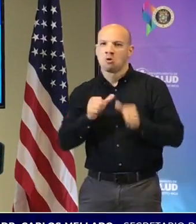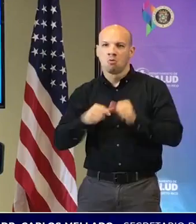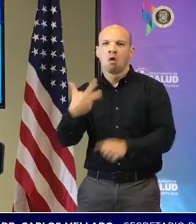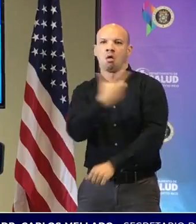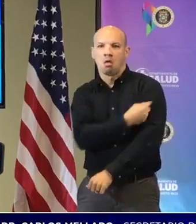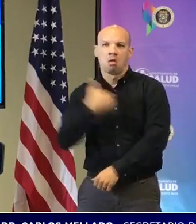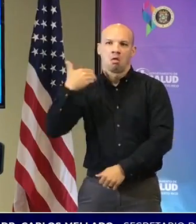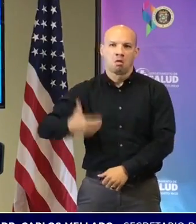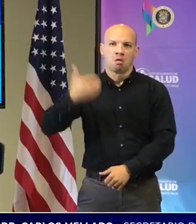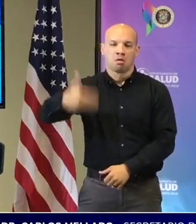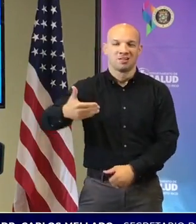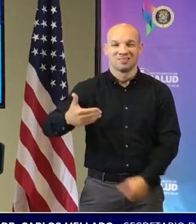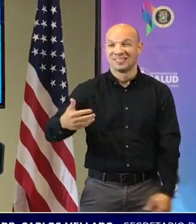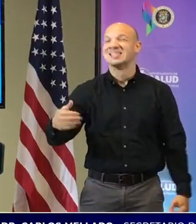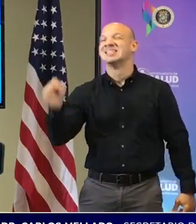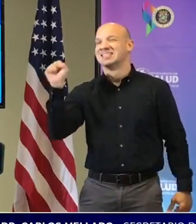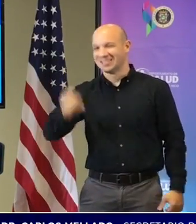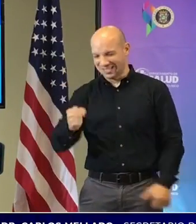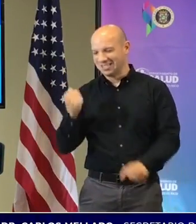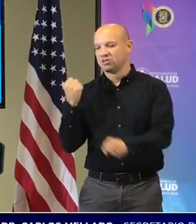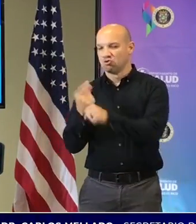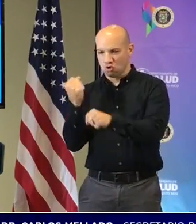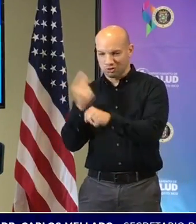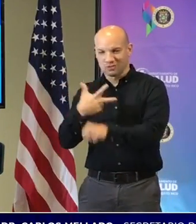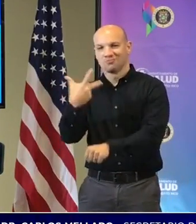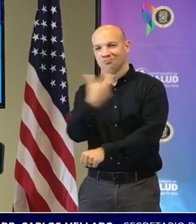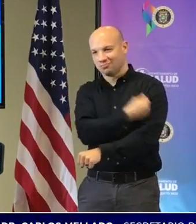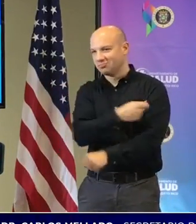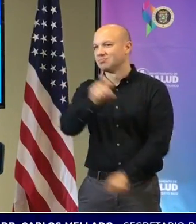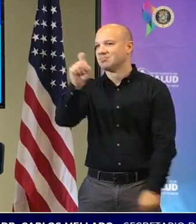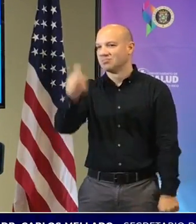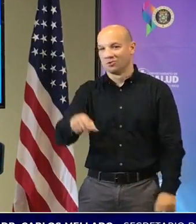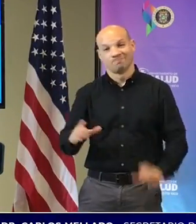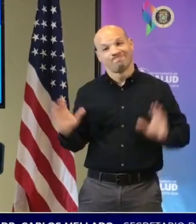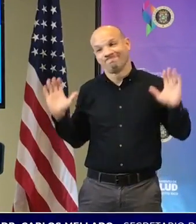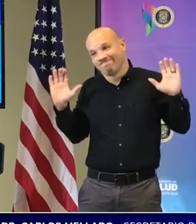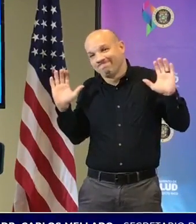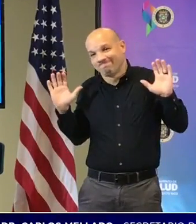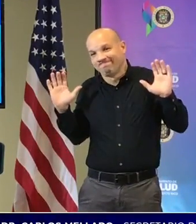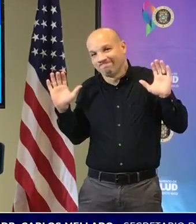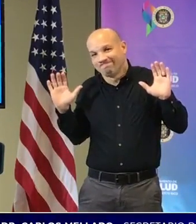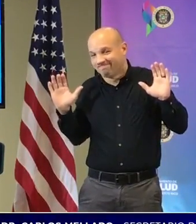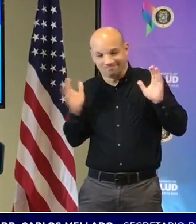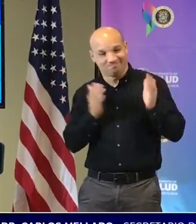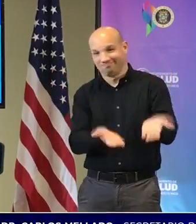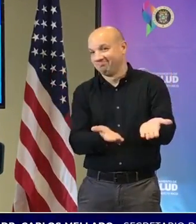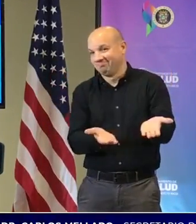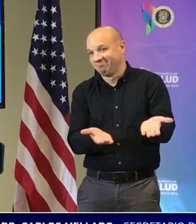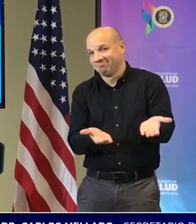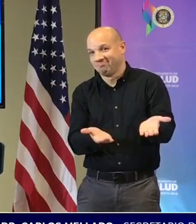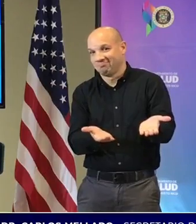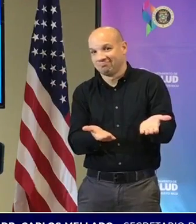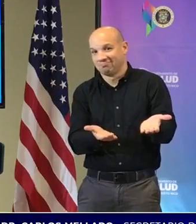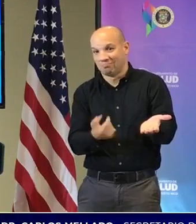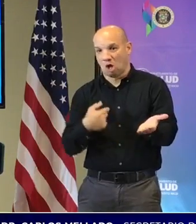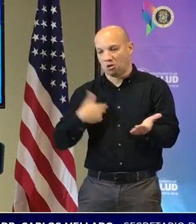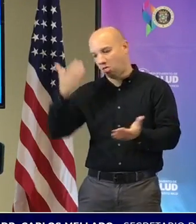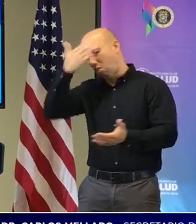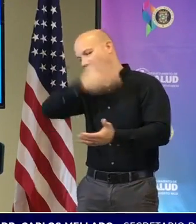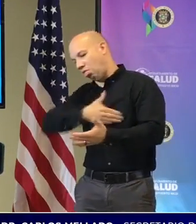todos los años no vamos a tener que vacunar esta es la realidad que tenemos yo no puedo decir otra realidad que no sea